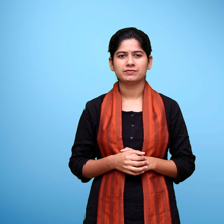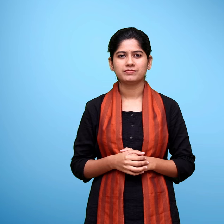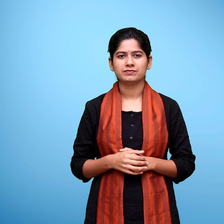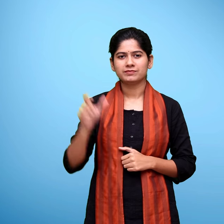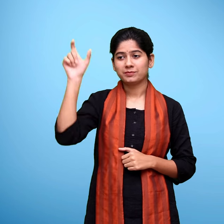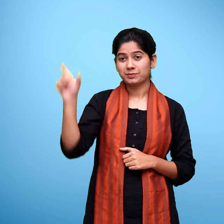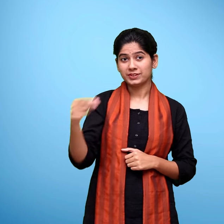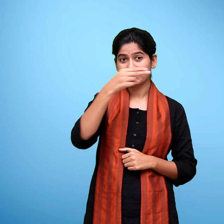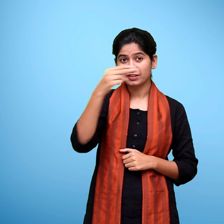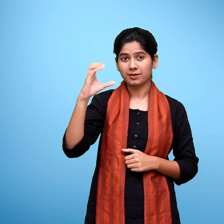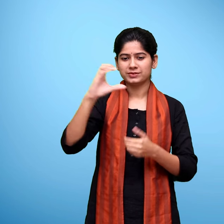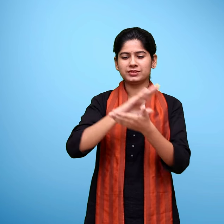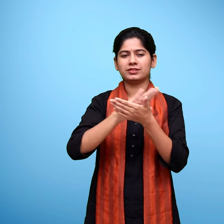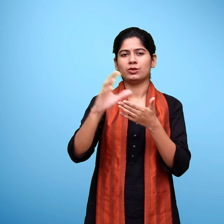चोनहास ओराओं